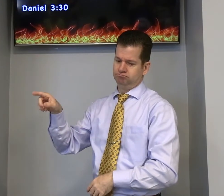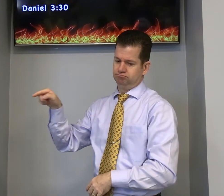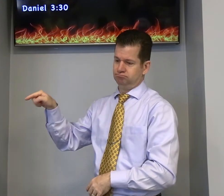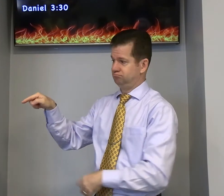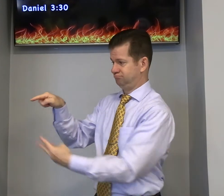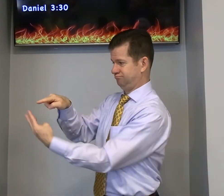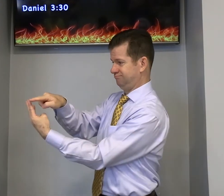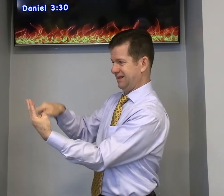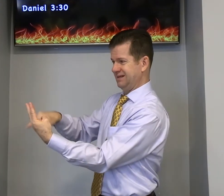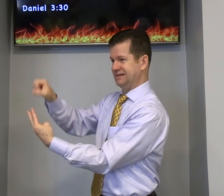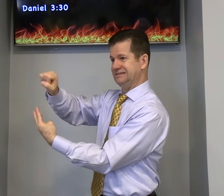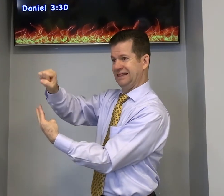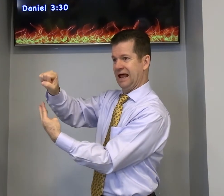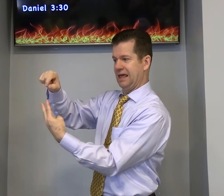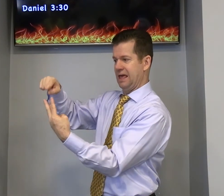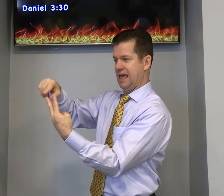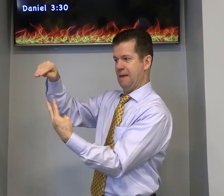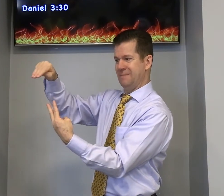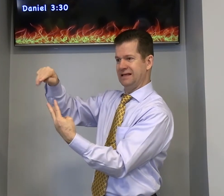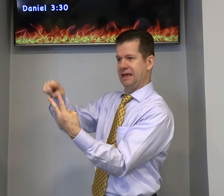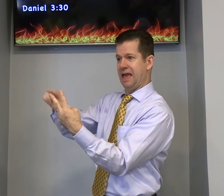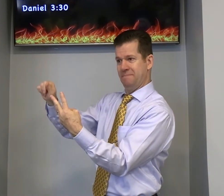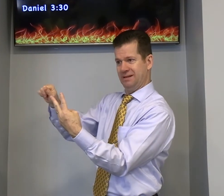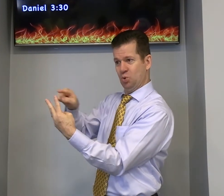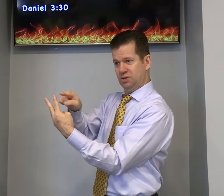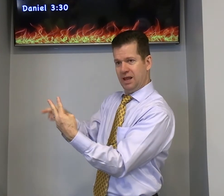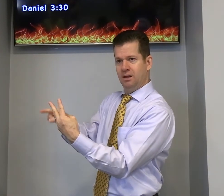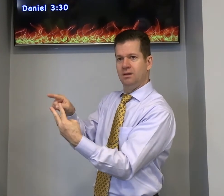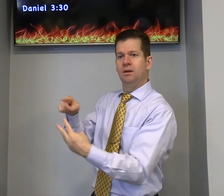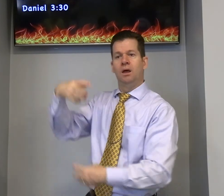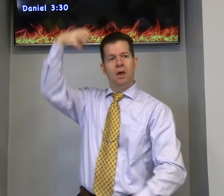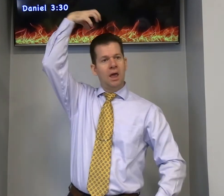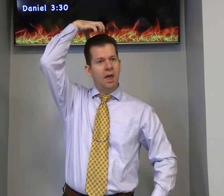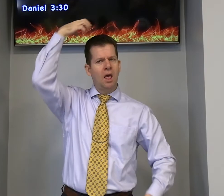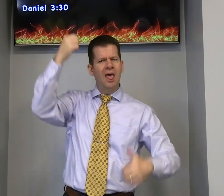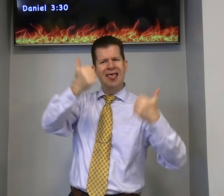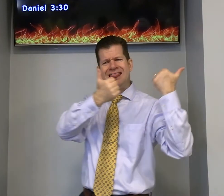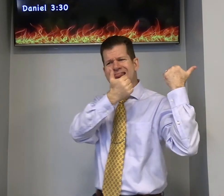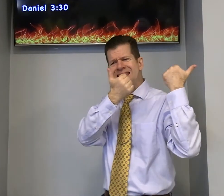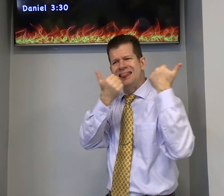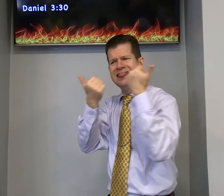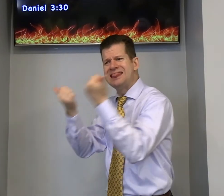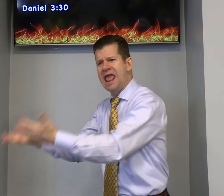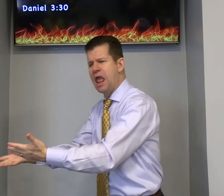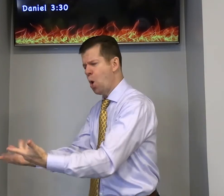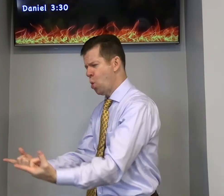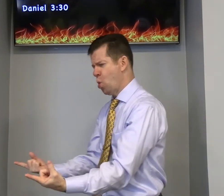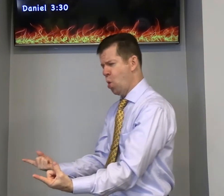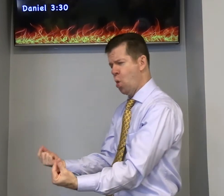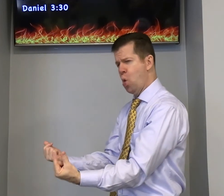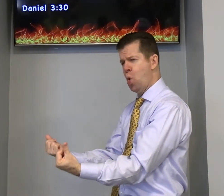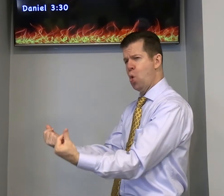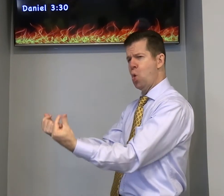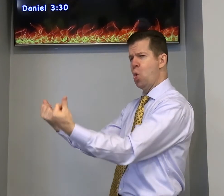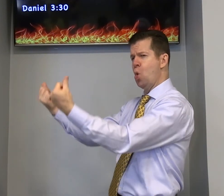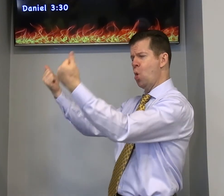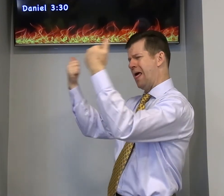desses três xadraque xadraque mezaque e abednego na província